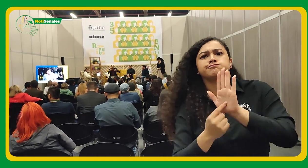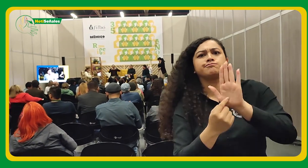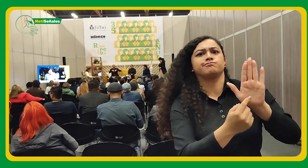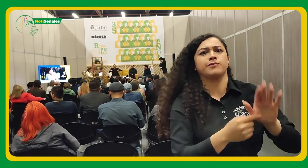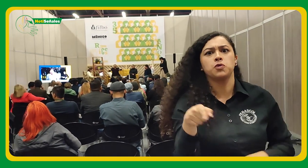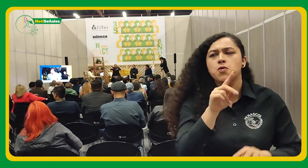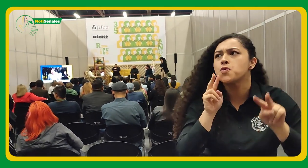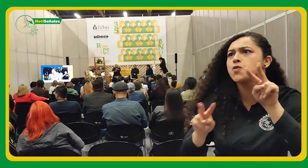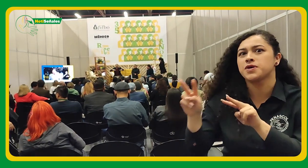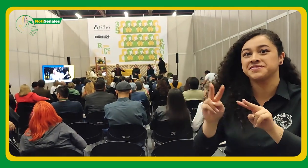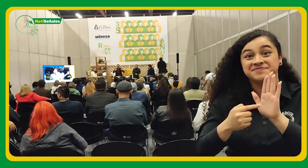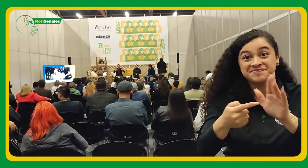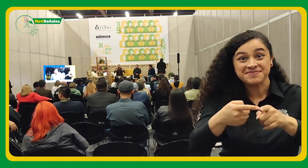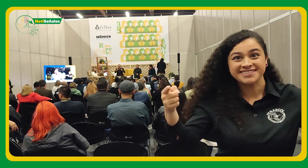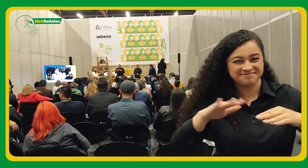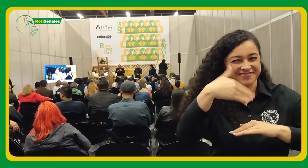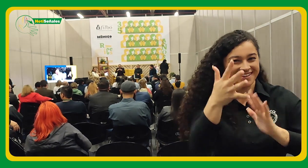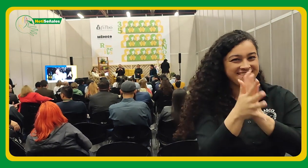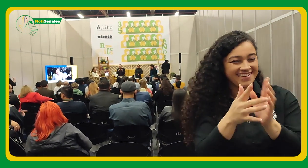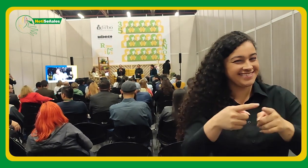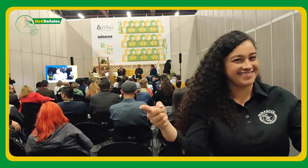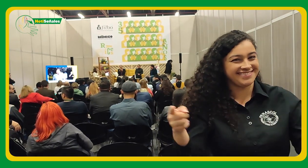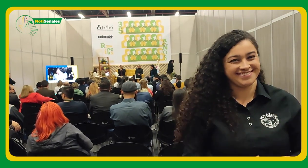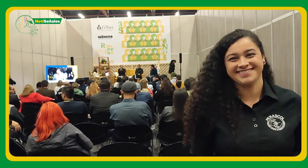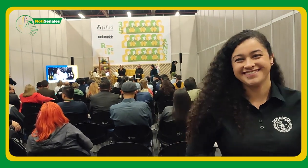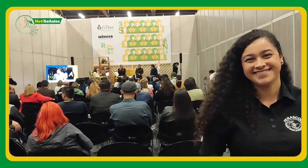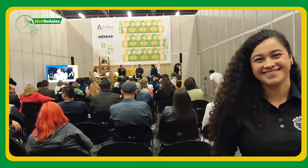este trabajo. Más adelante estaré contándoles más sobre este tema.